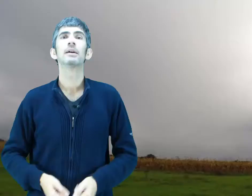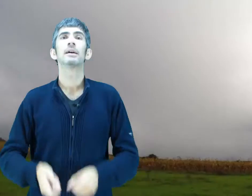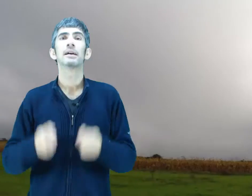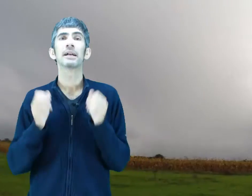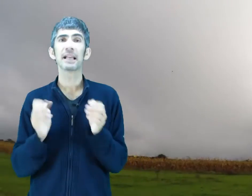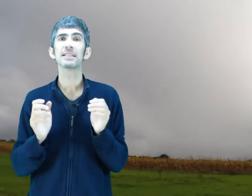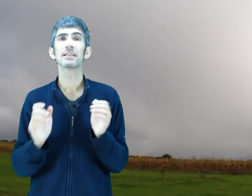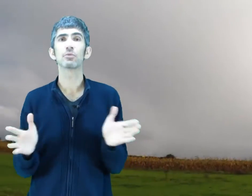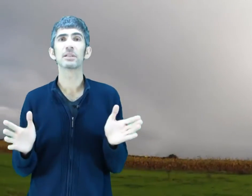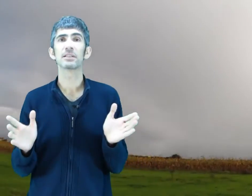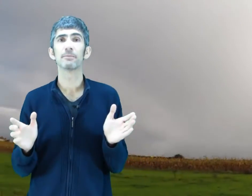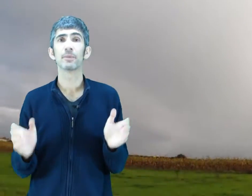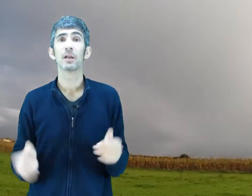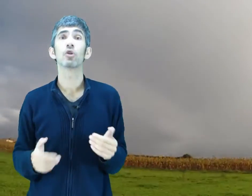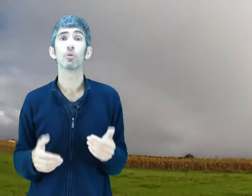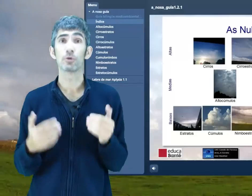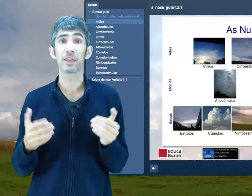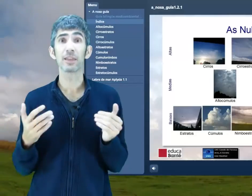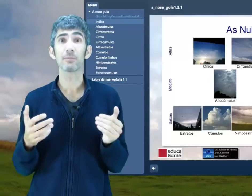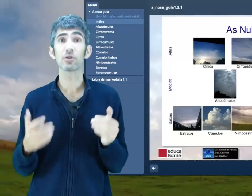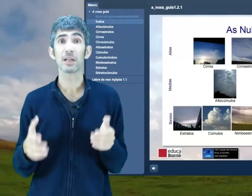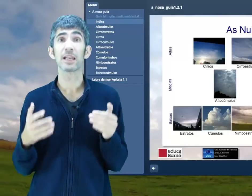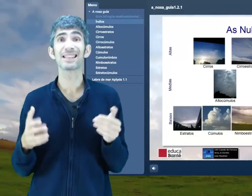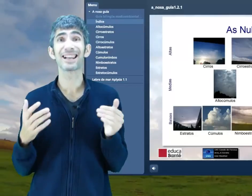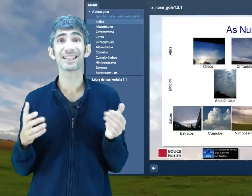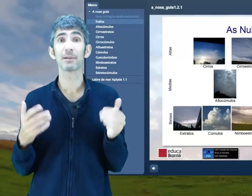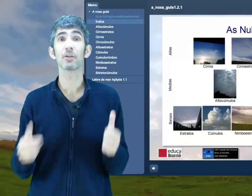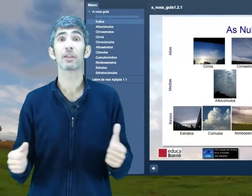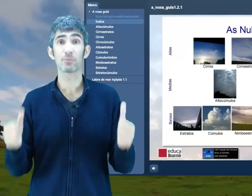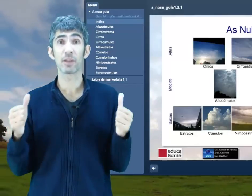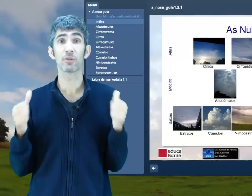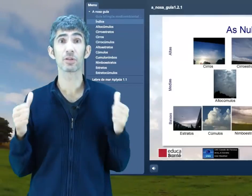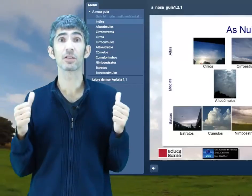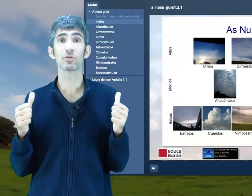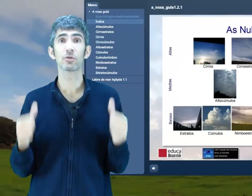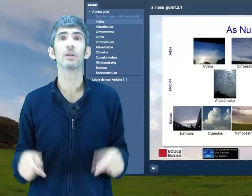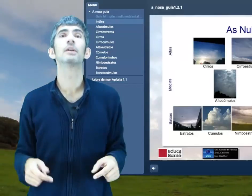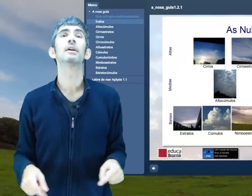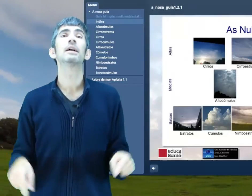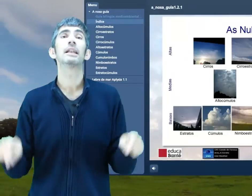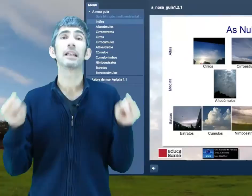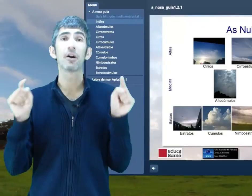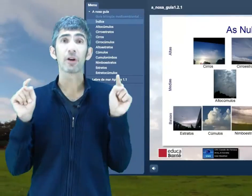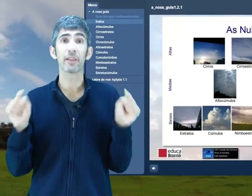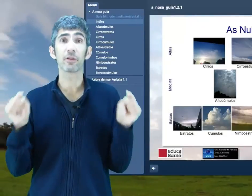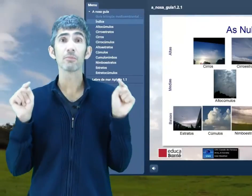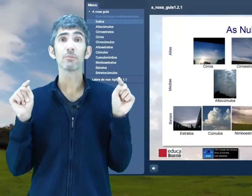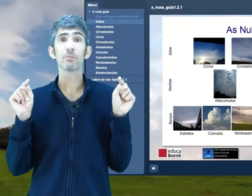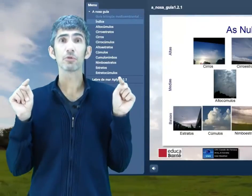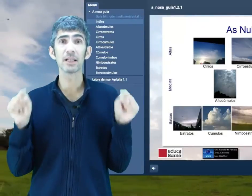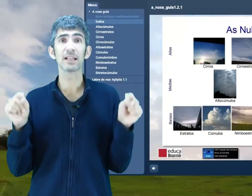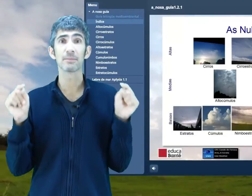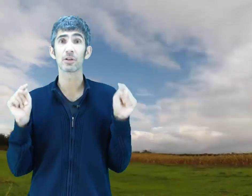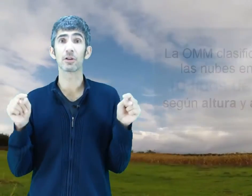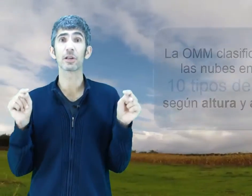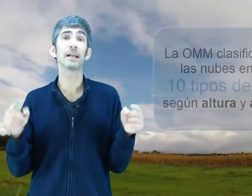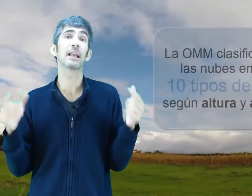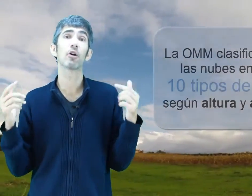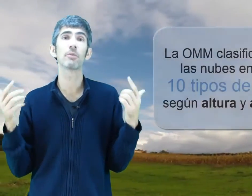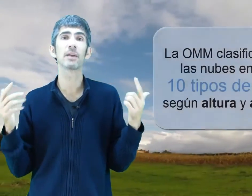Clases de nubes. Como os decíamos, en ese gran trabajo que hicimos hace unos años, la Organización Mundial de Metrología, la OBM,